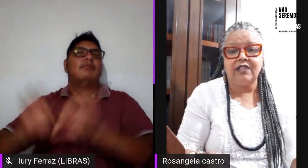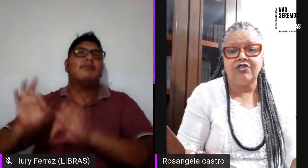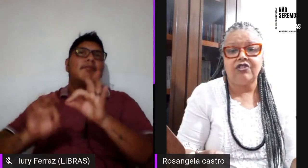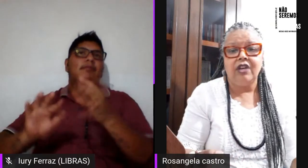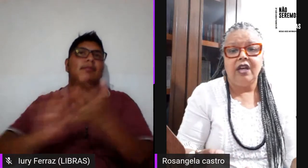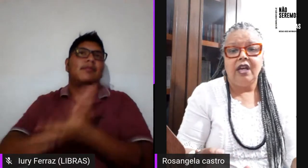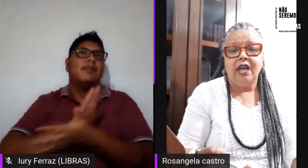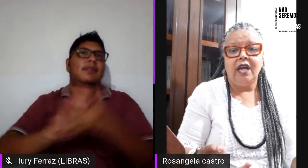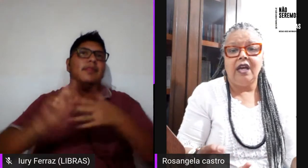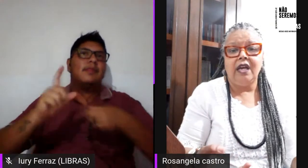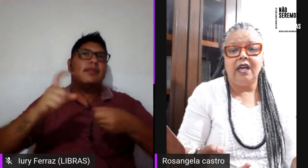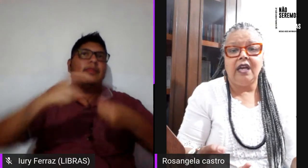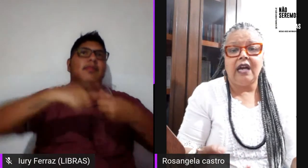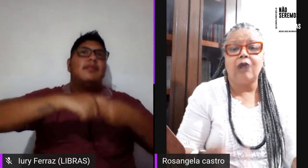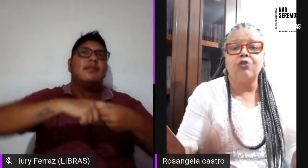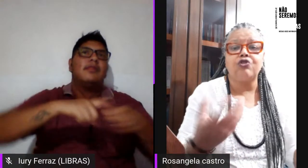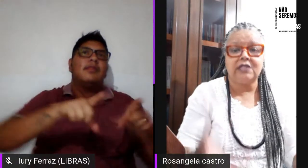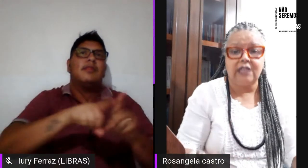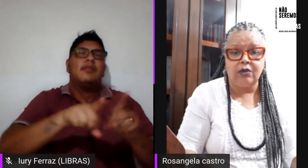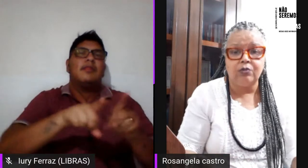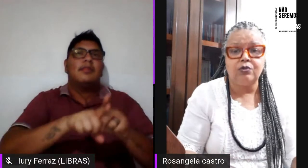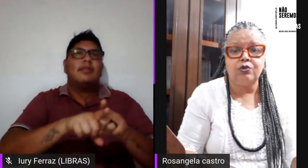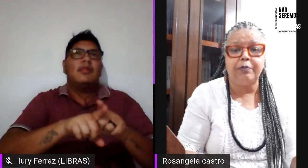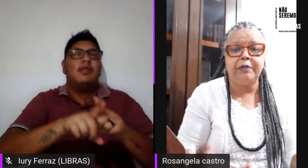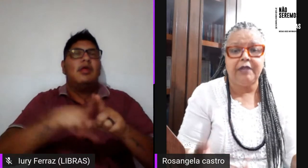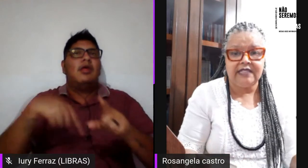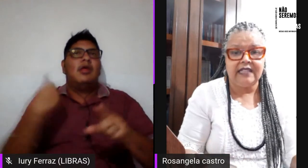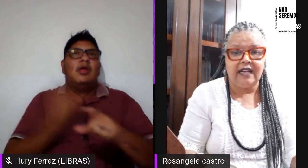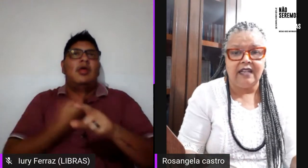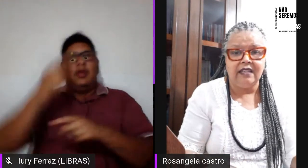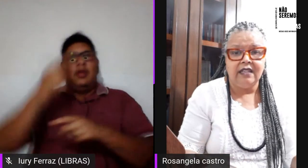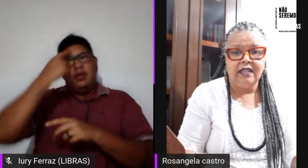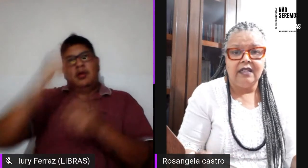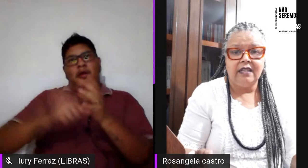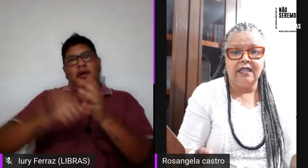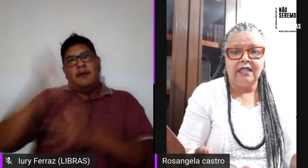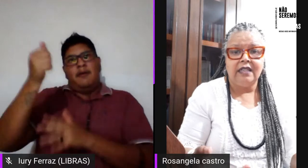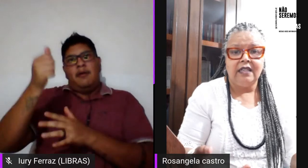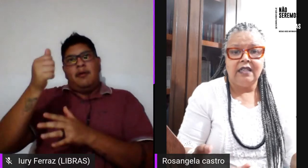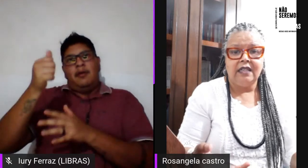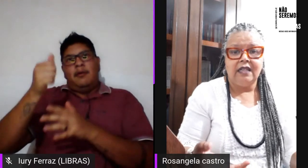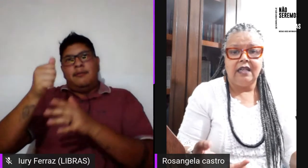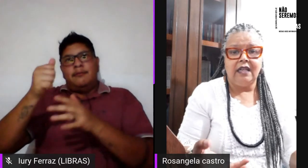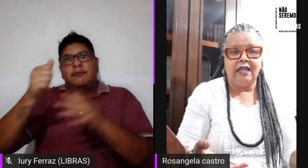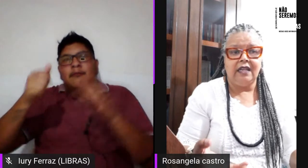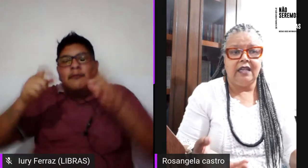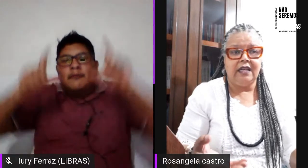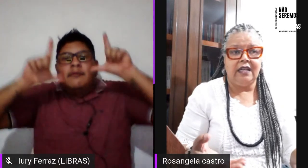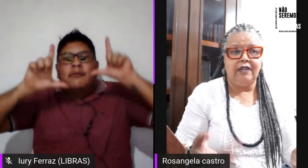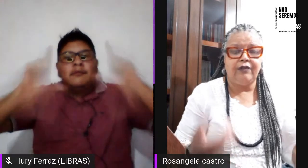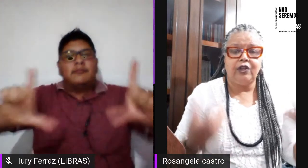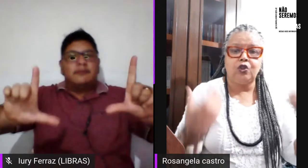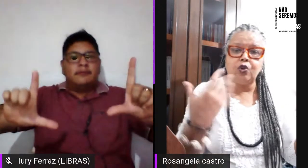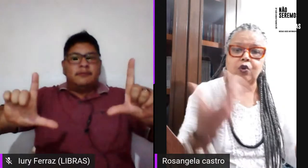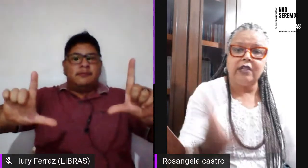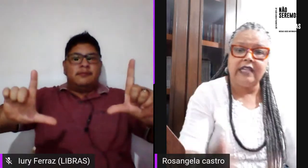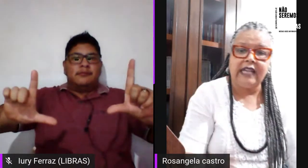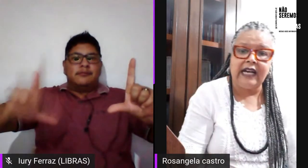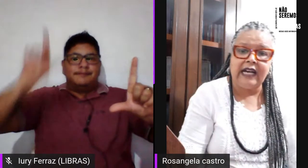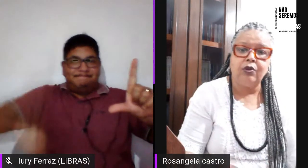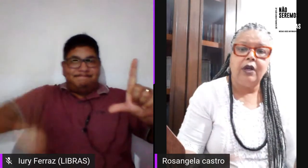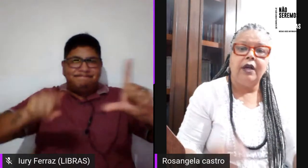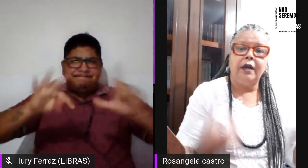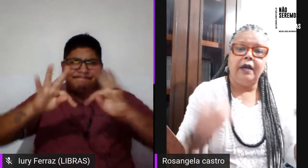parceiras, a construção do primeiro cenário, né, ele foi todo